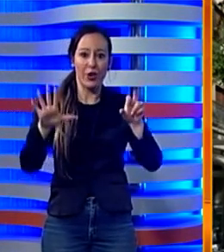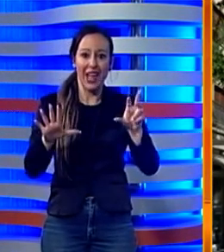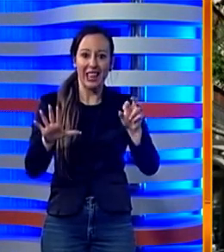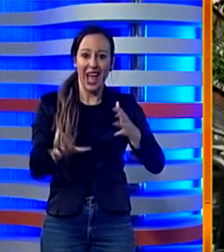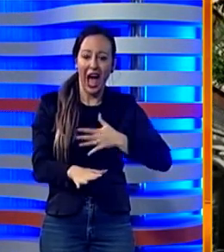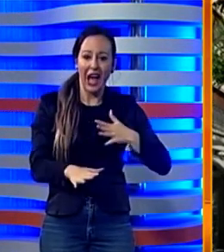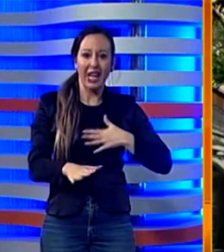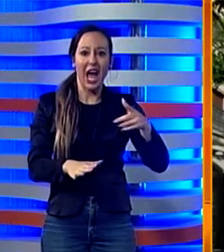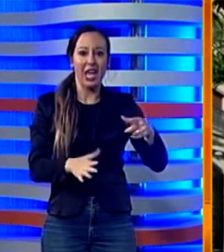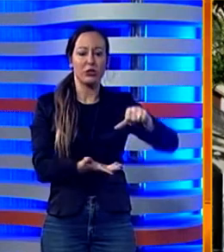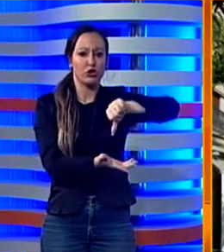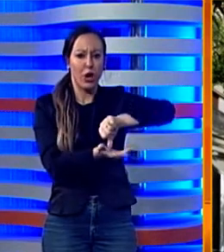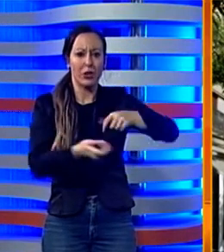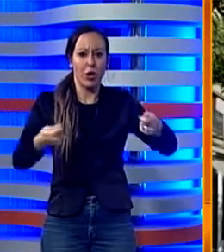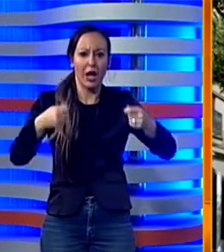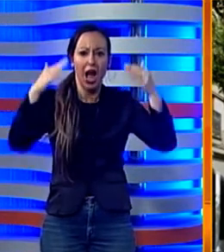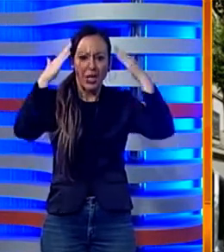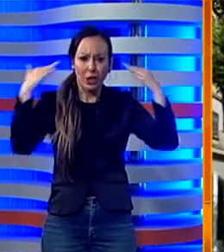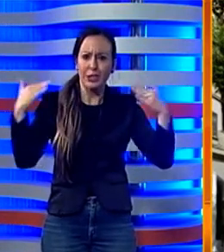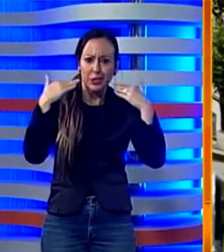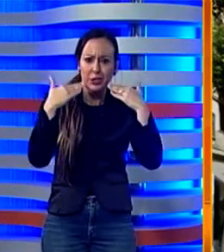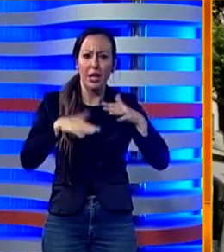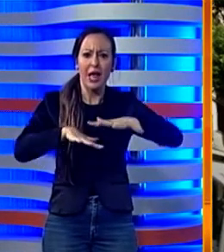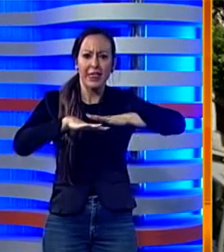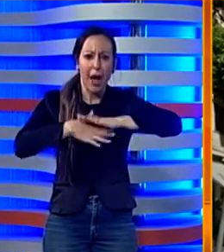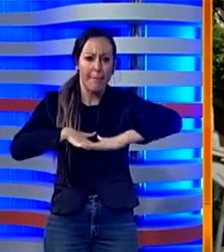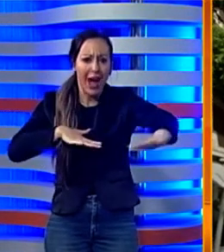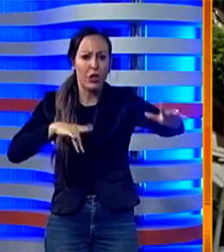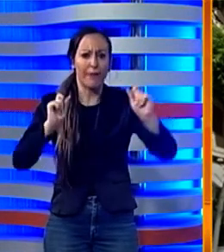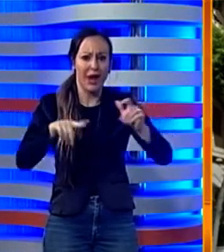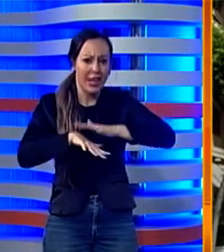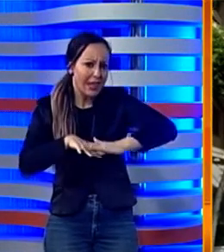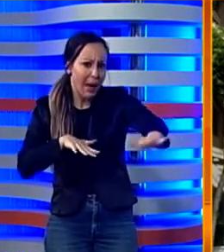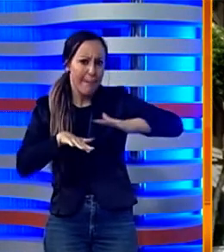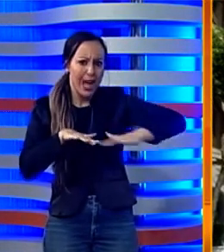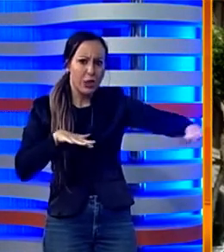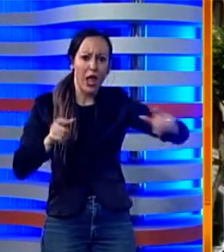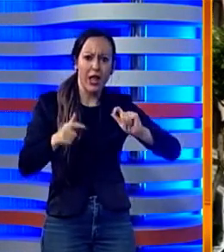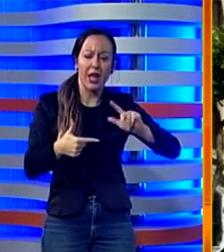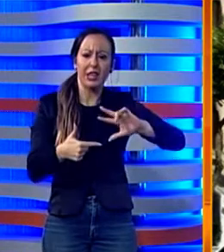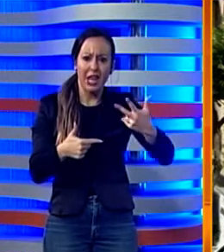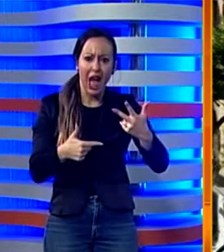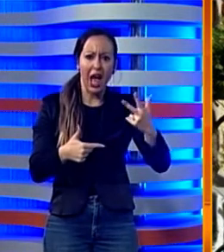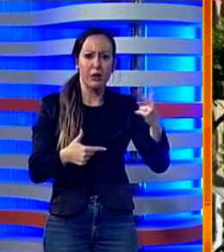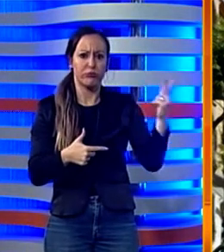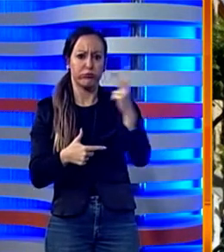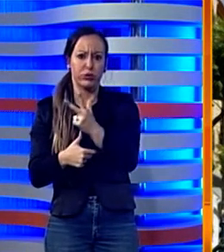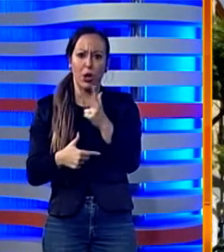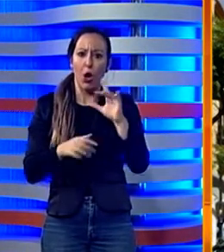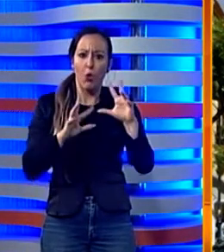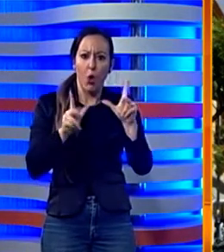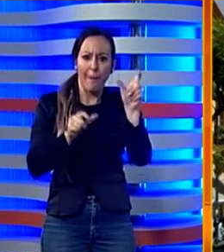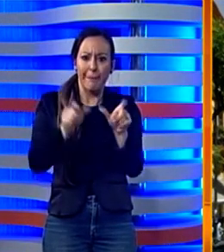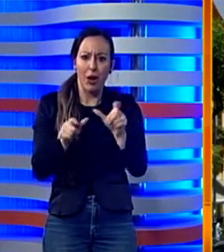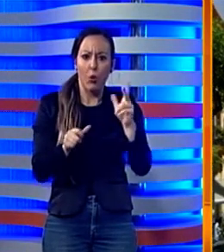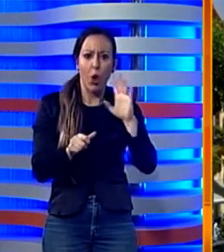egiziano di tappeti persiani. Tre rapinatori incappucciati e armati di pistola